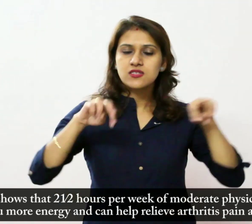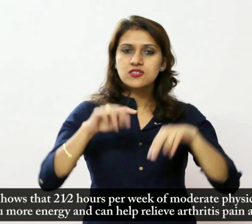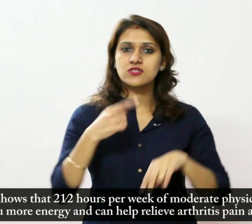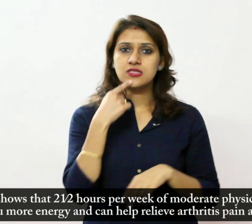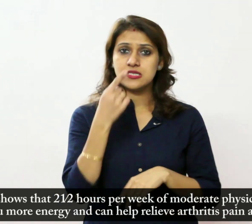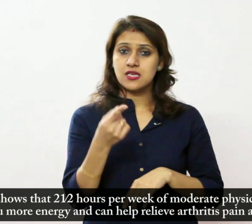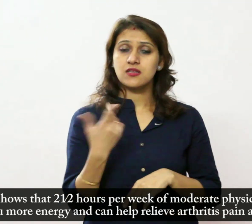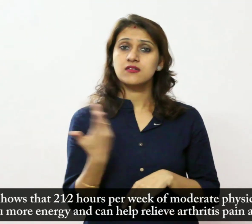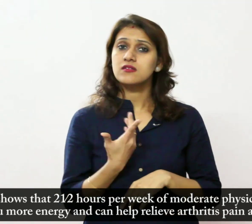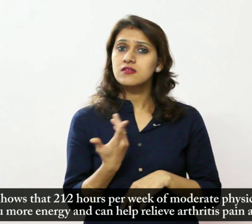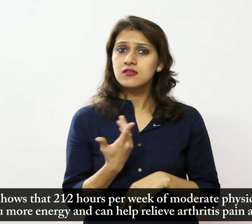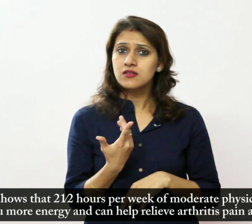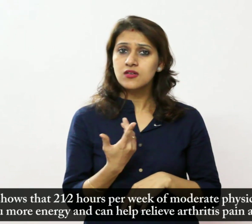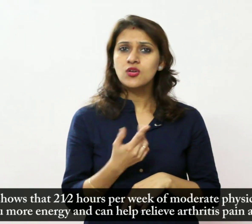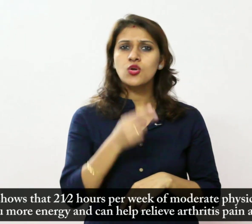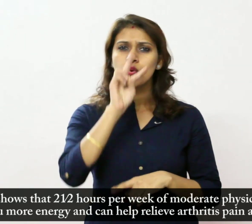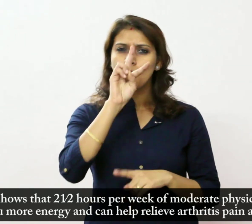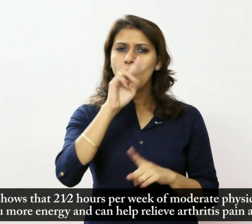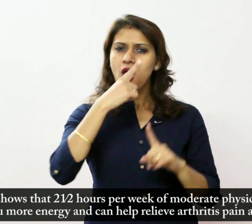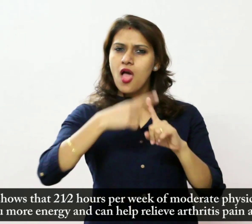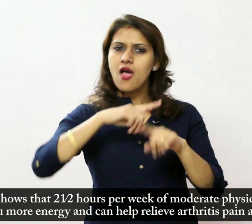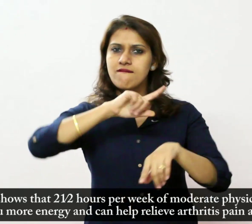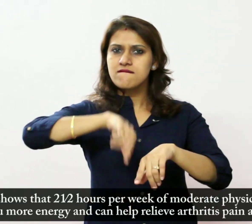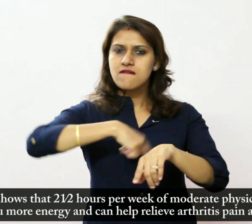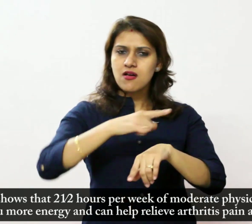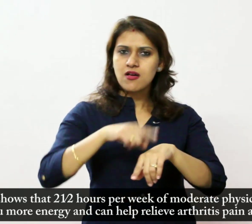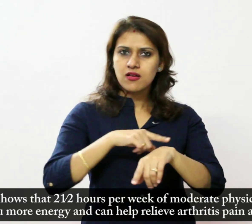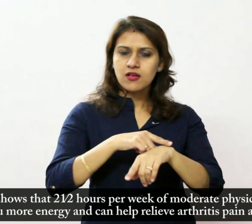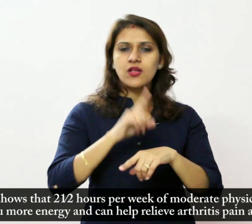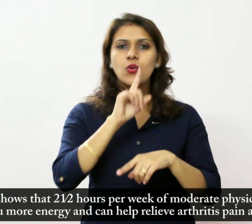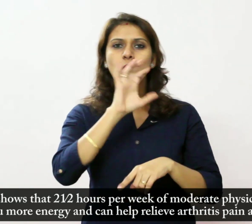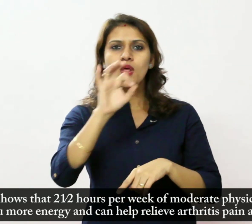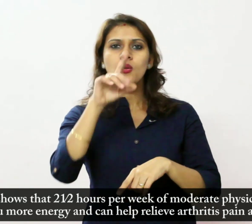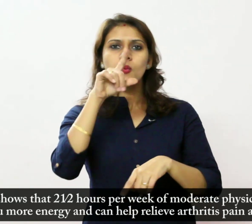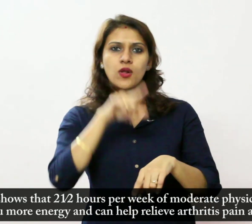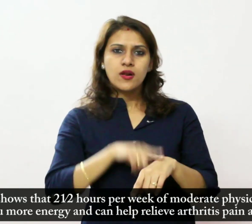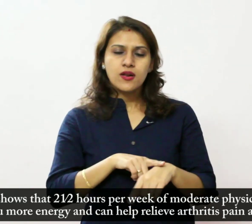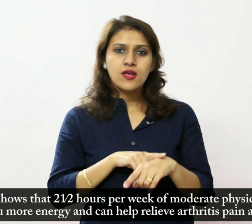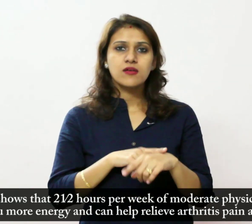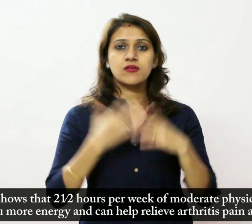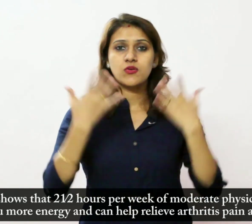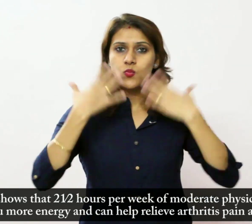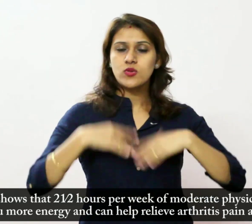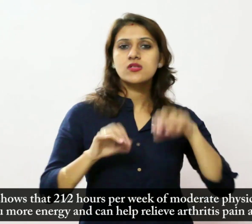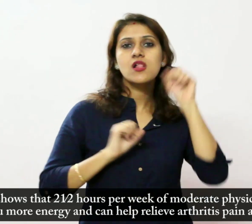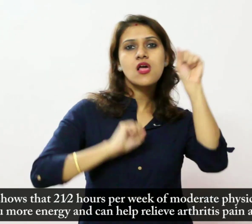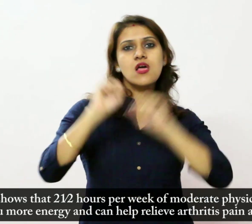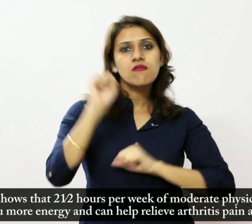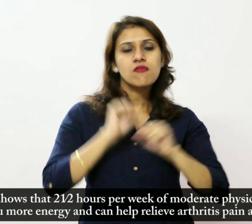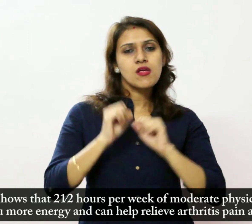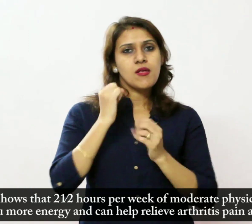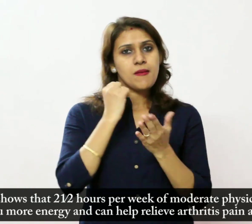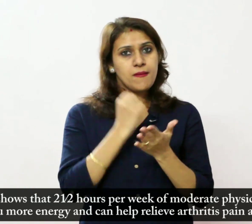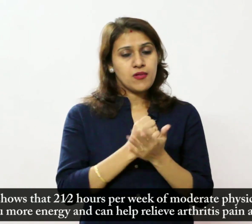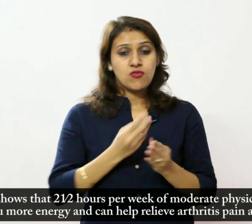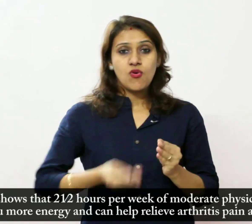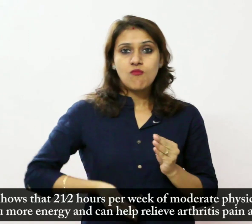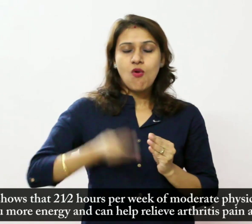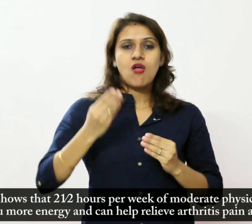अनुसंधान से पता चलता है कि माध्यम शारिरिक गती विधी के प्रती सप्ता हाँ सप्ता 21 वाए